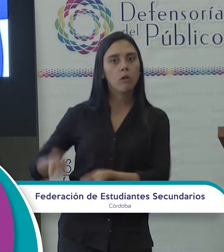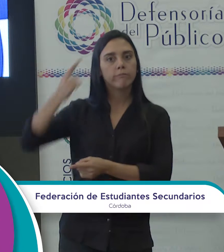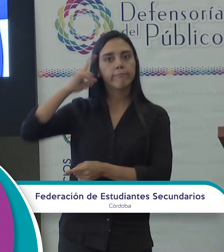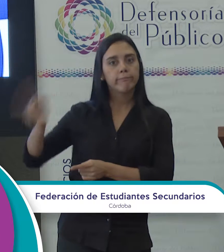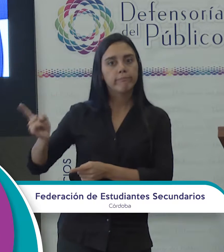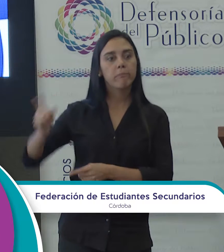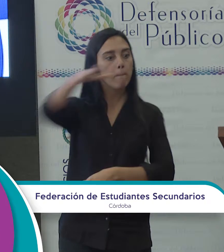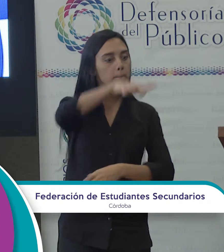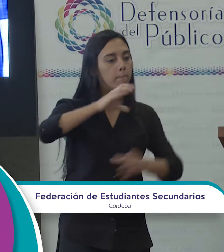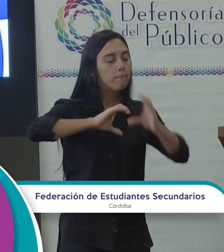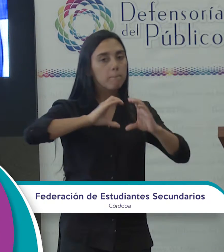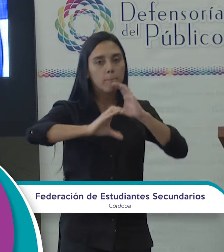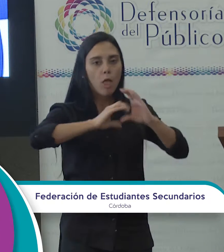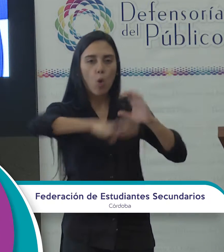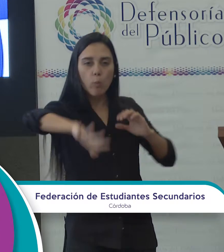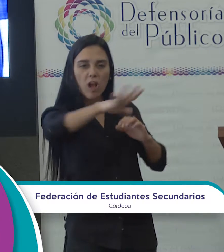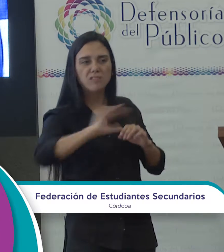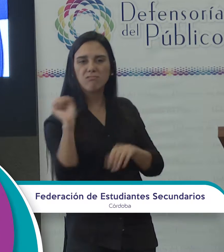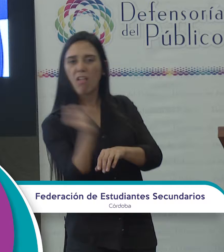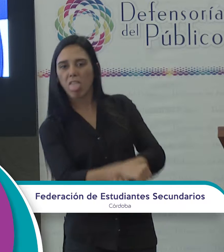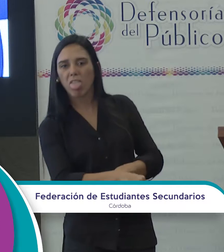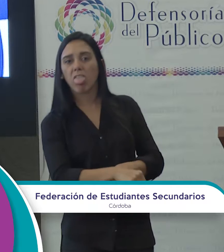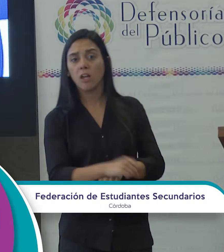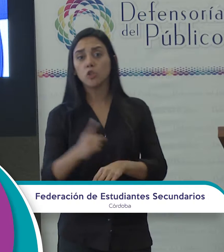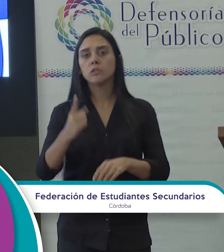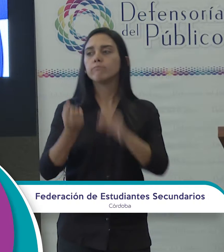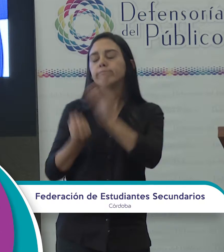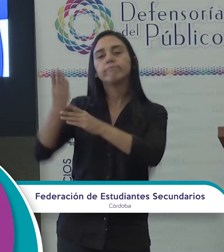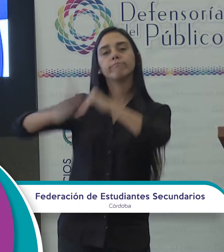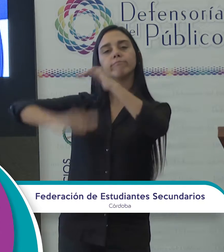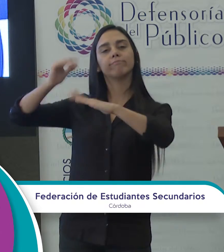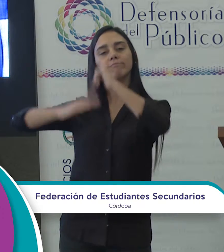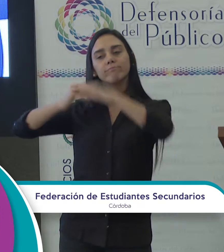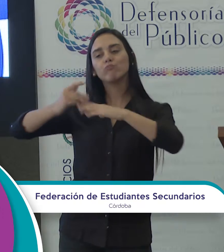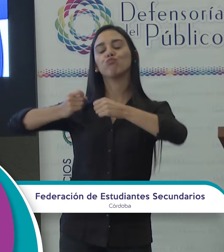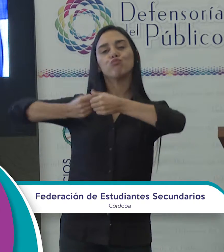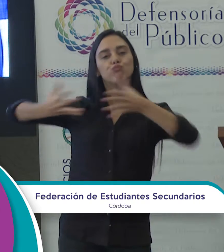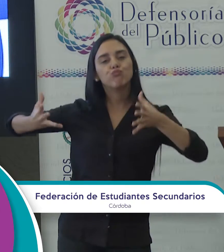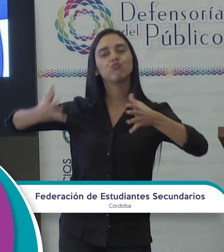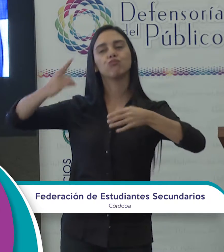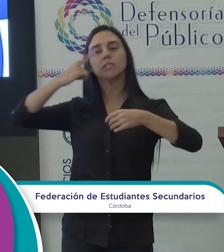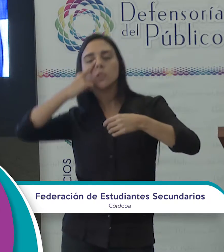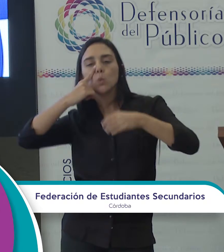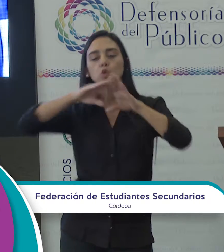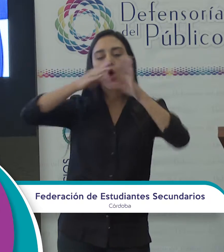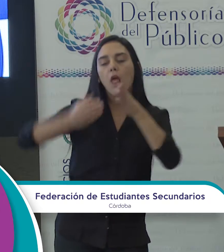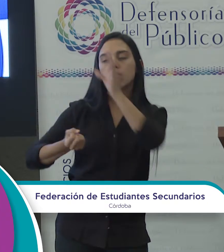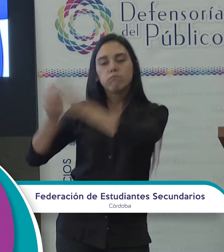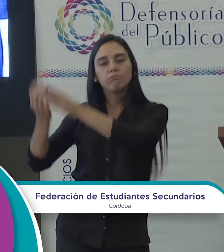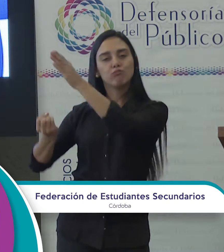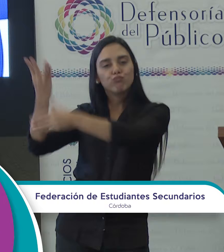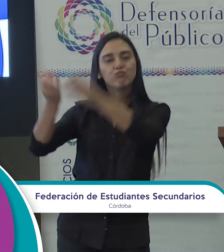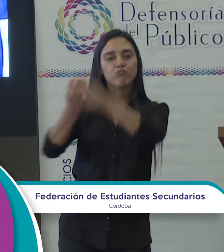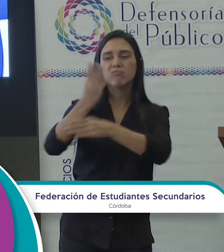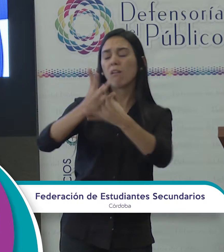medios de comunicación masivos. Por eso debemos pensar y construir nuevas arquitecturas institucionales que contemplen la presencia de estos y le den